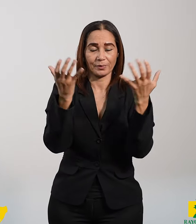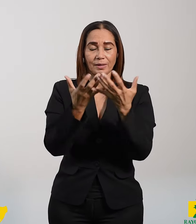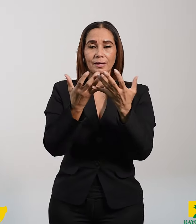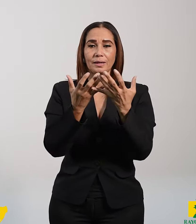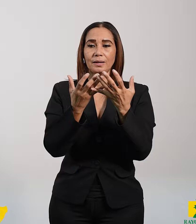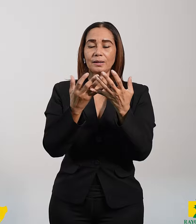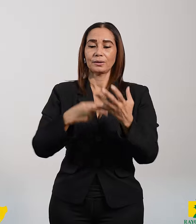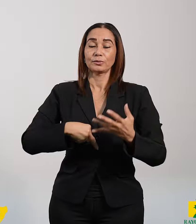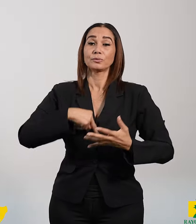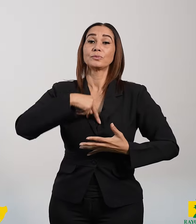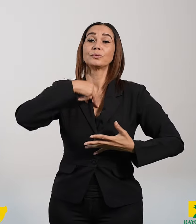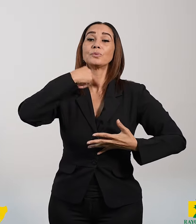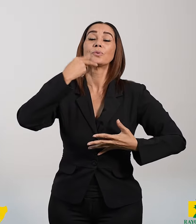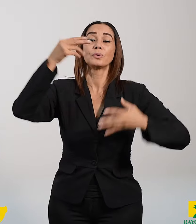Una voz desde la nube decía,